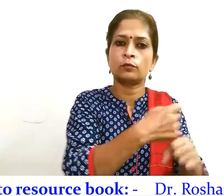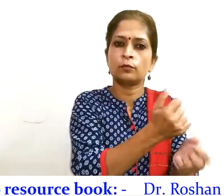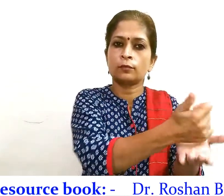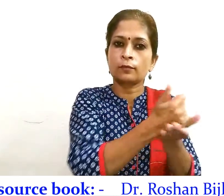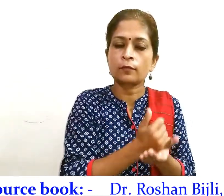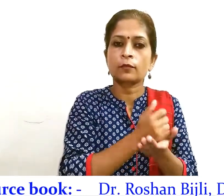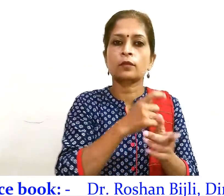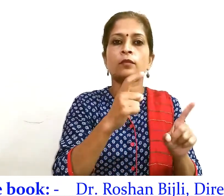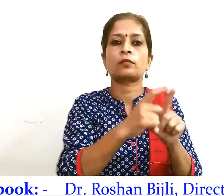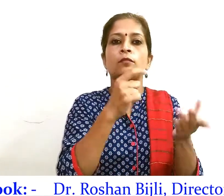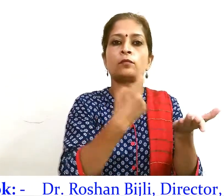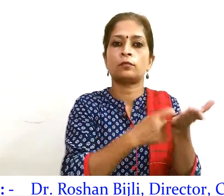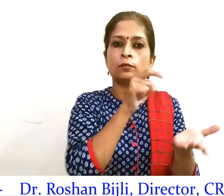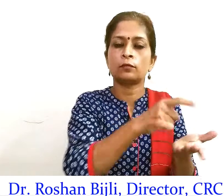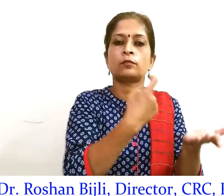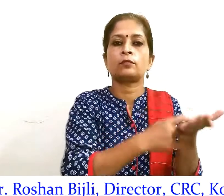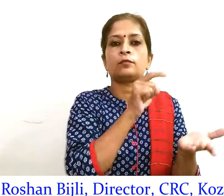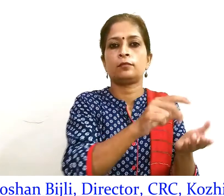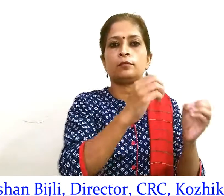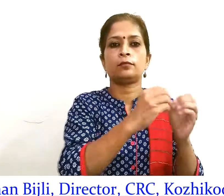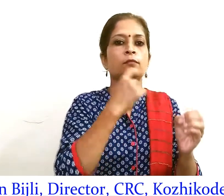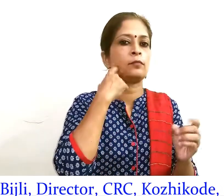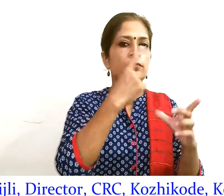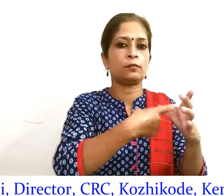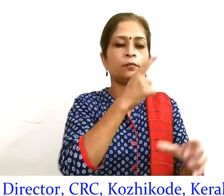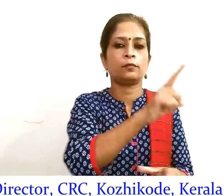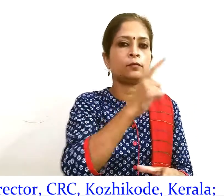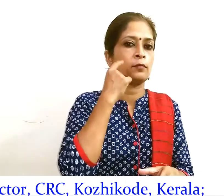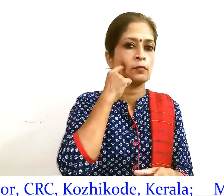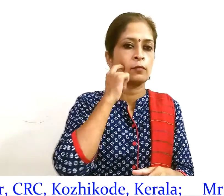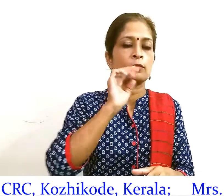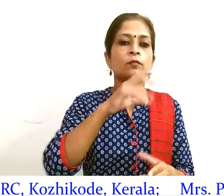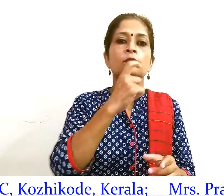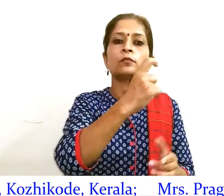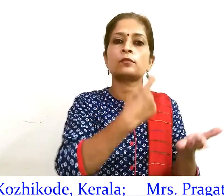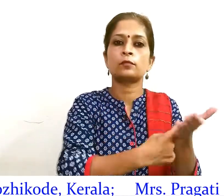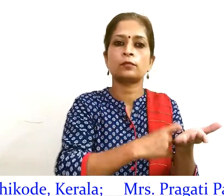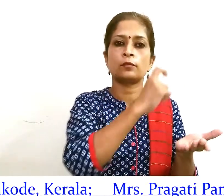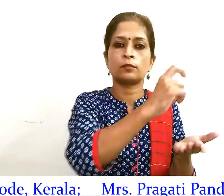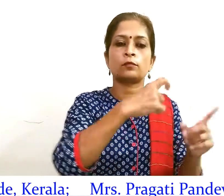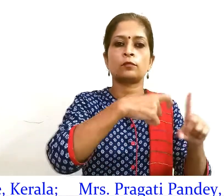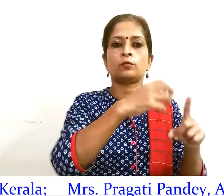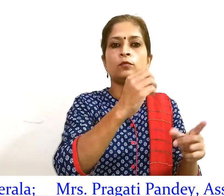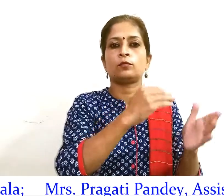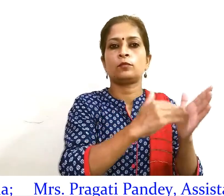करता है डॉक्टर रोशन बिजली निदेशक C.R.C. कोजी कोड केरल